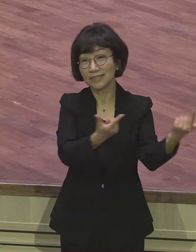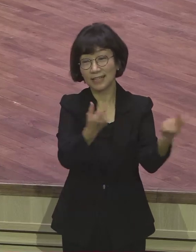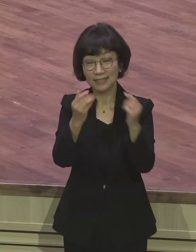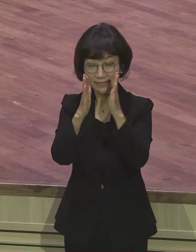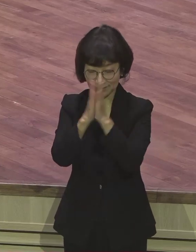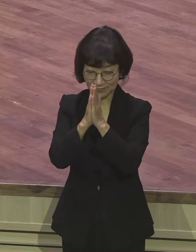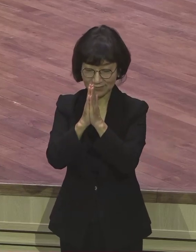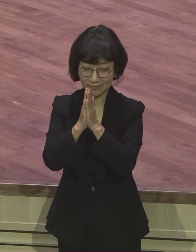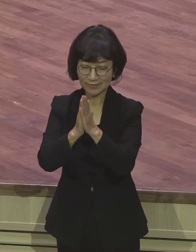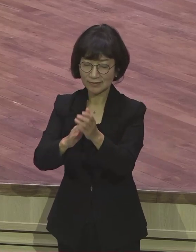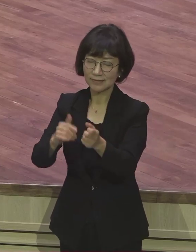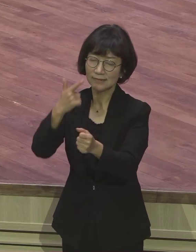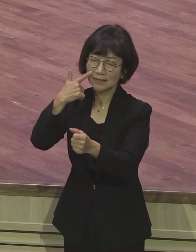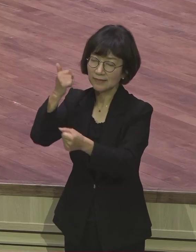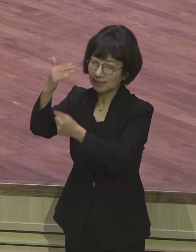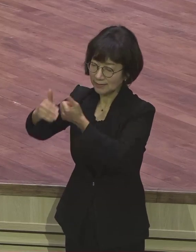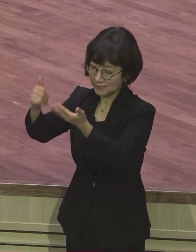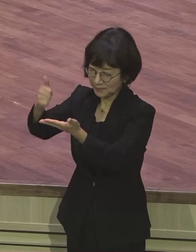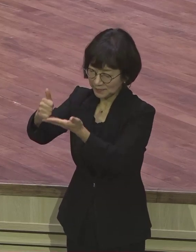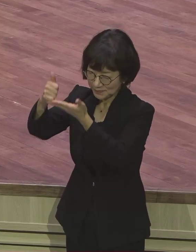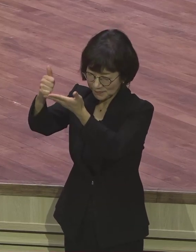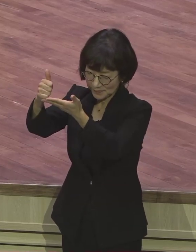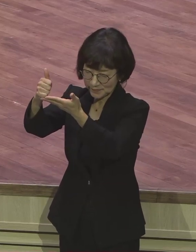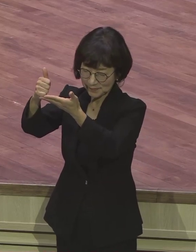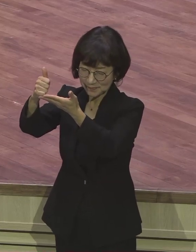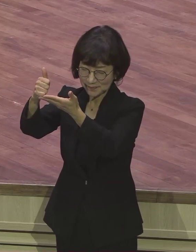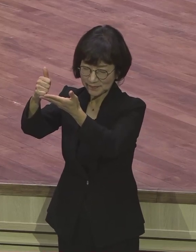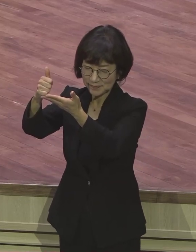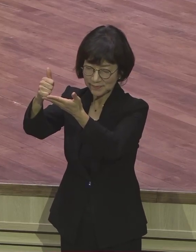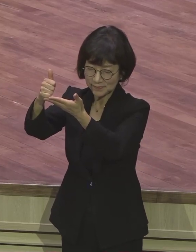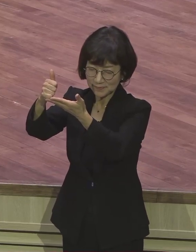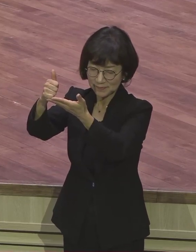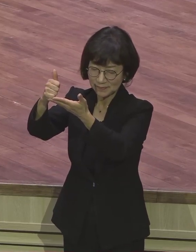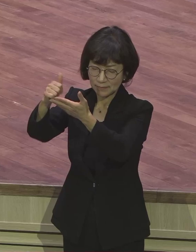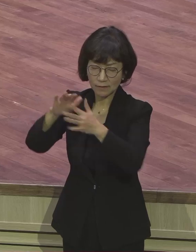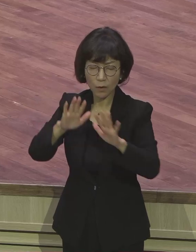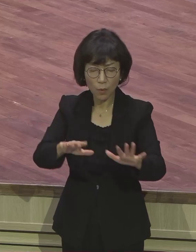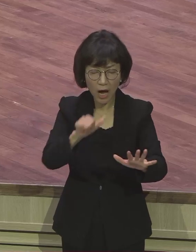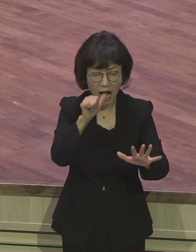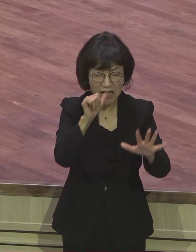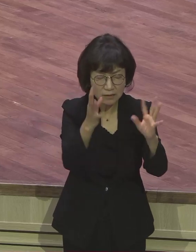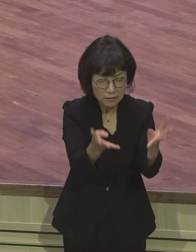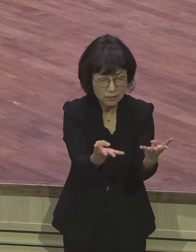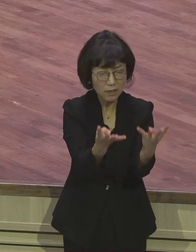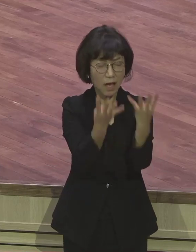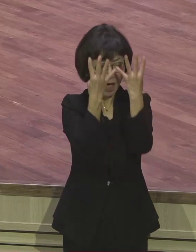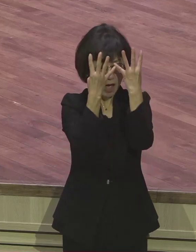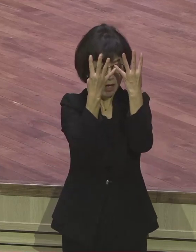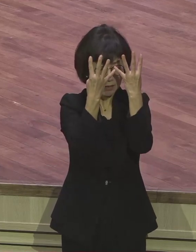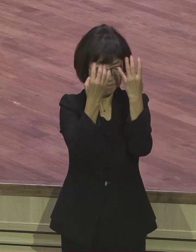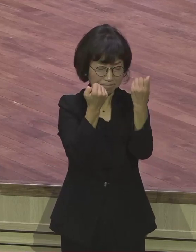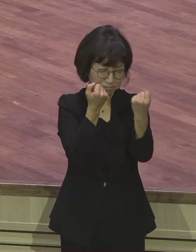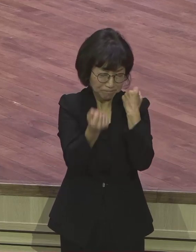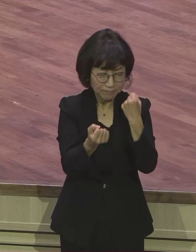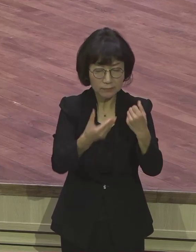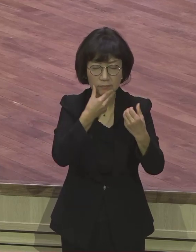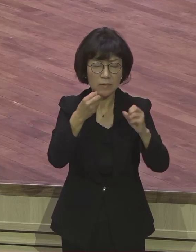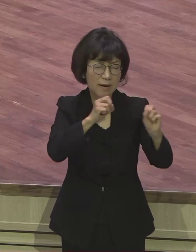아버지 하나님 참으로 감옥에서도 복음 전파해서 이것 때문에 세렁을